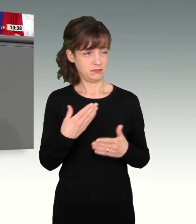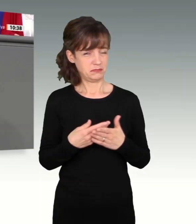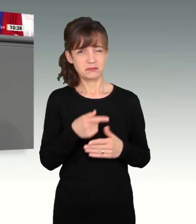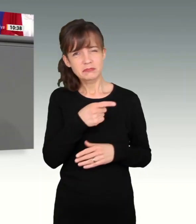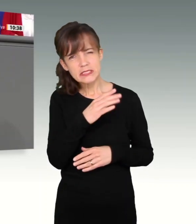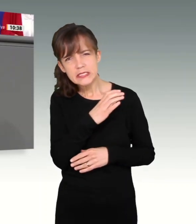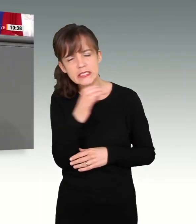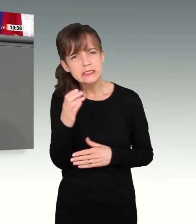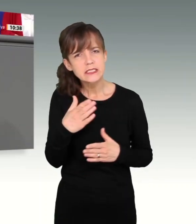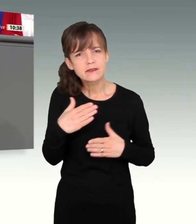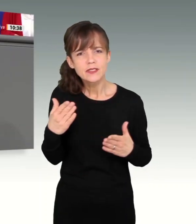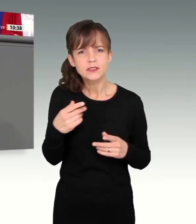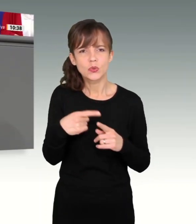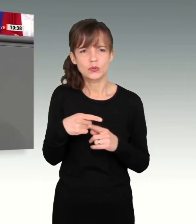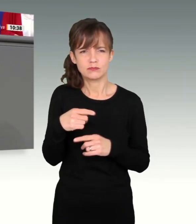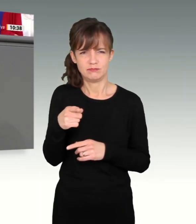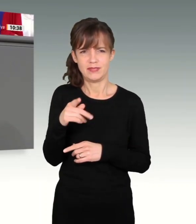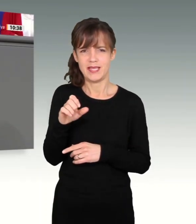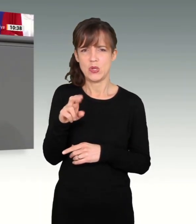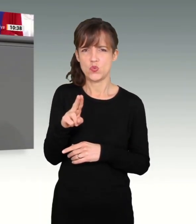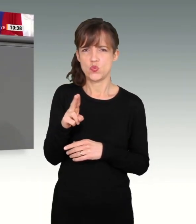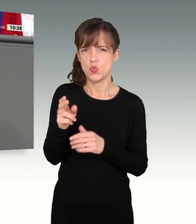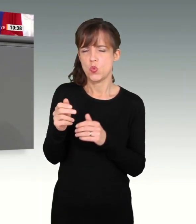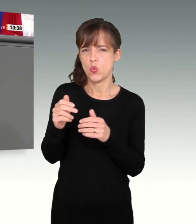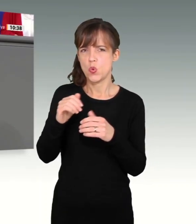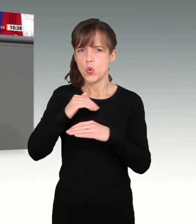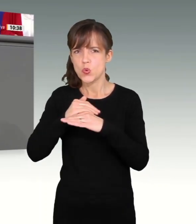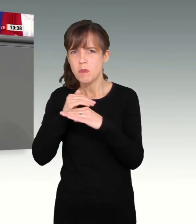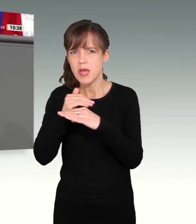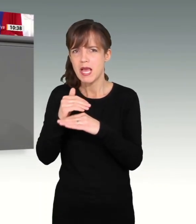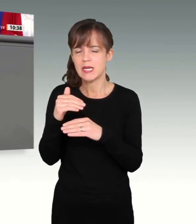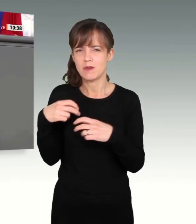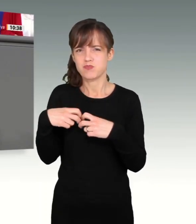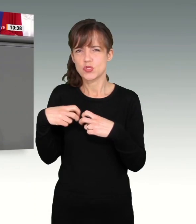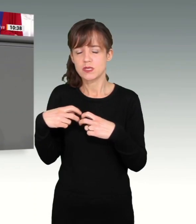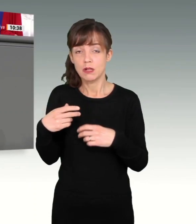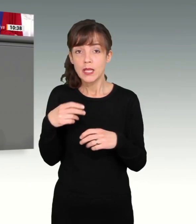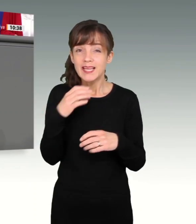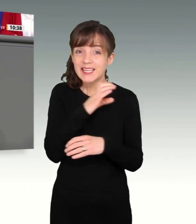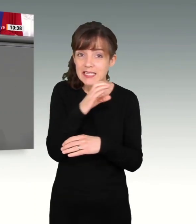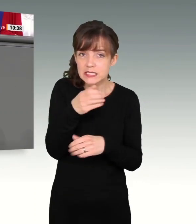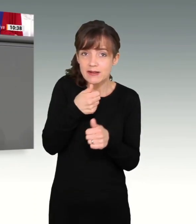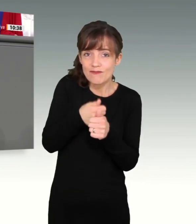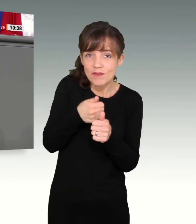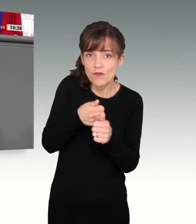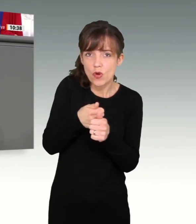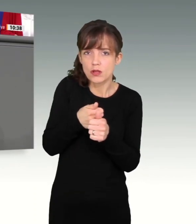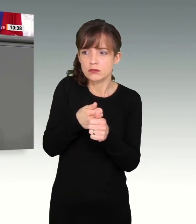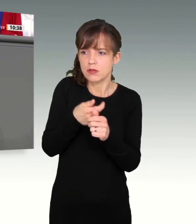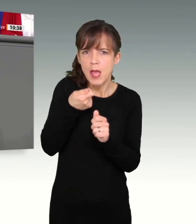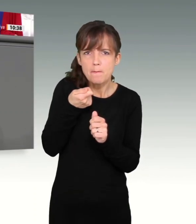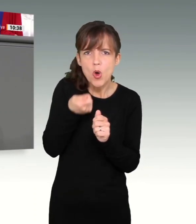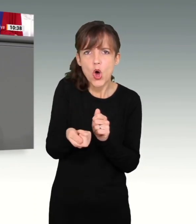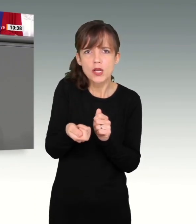Ihrer EU-Kumpane aus Brüssel. Christen werden verfolgt, werden abgeschlachtet